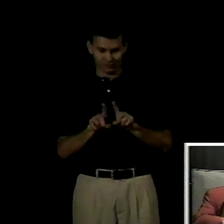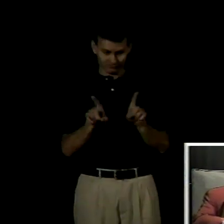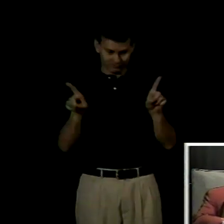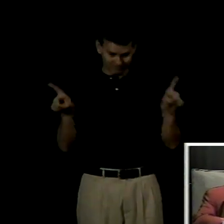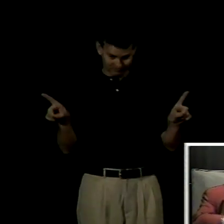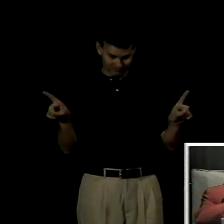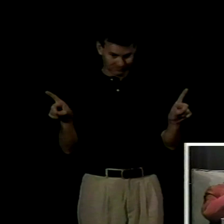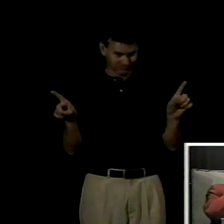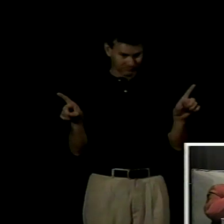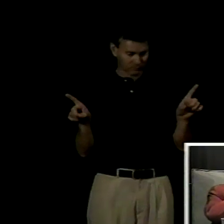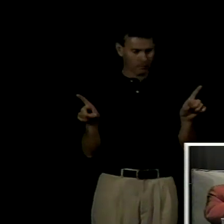dos años